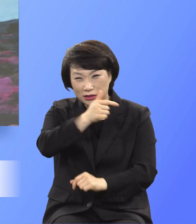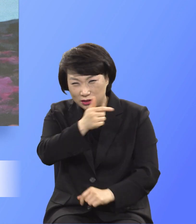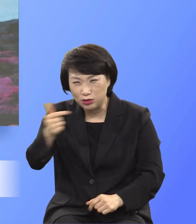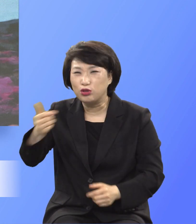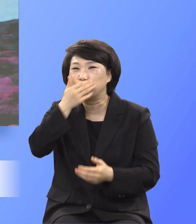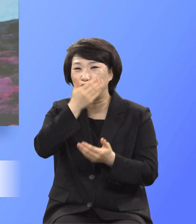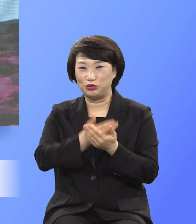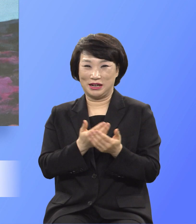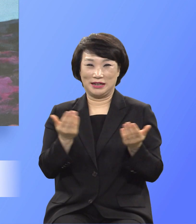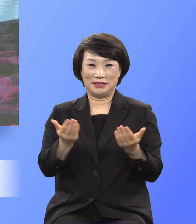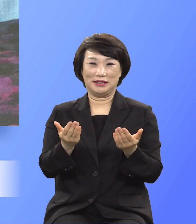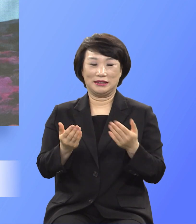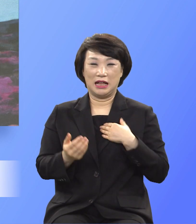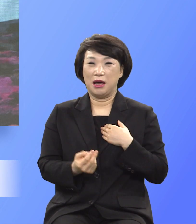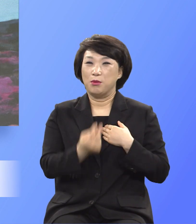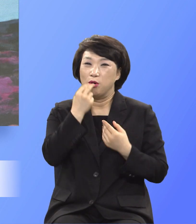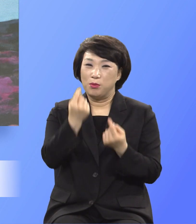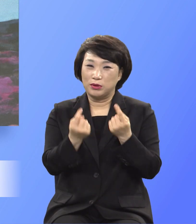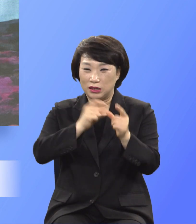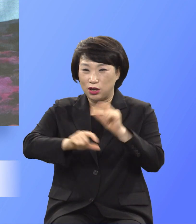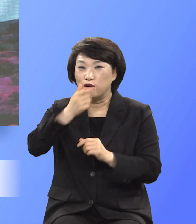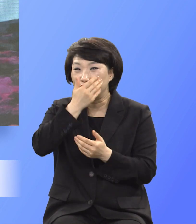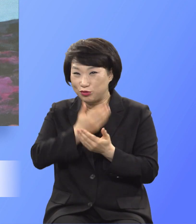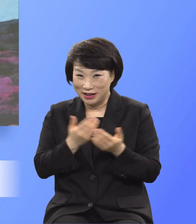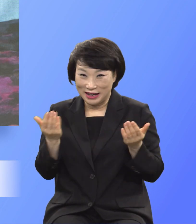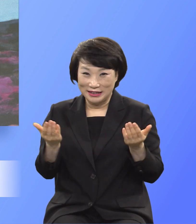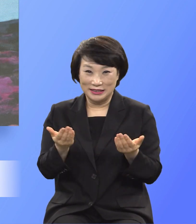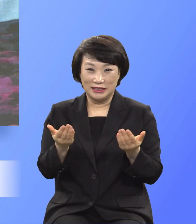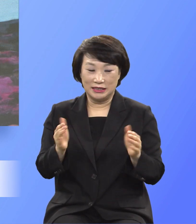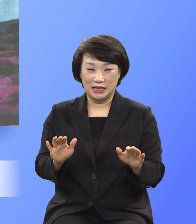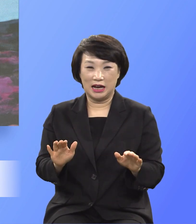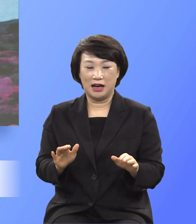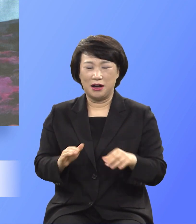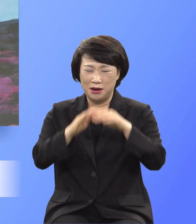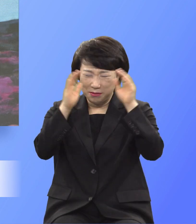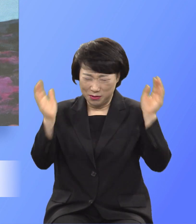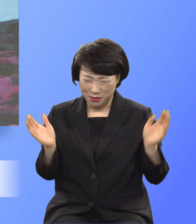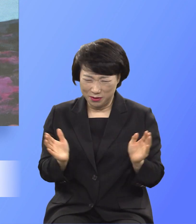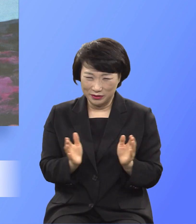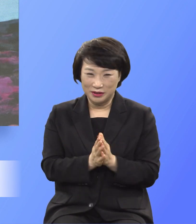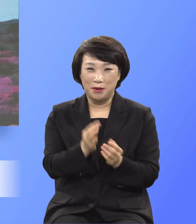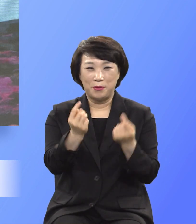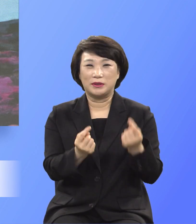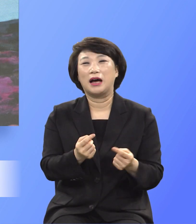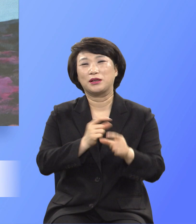목숨보다 큰 것이오 아주 포배운 것이라 이 말입니다